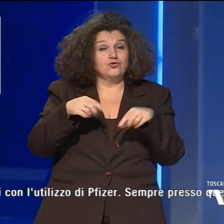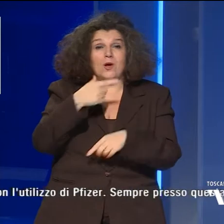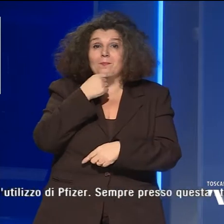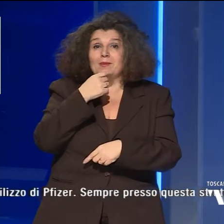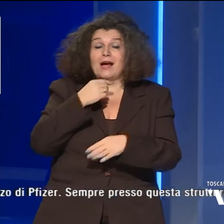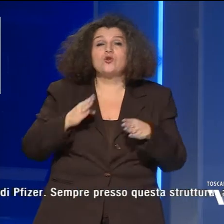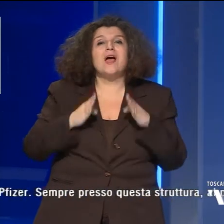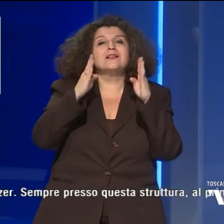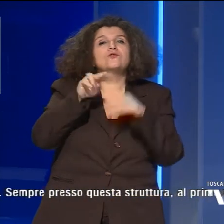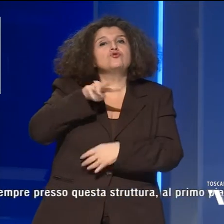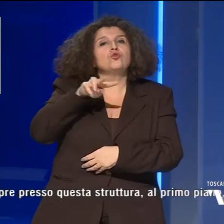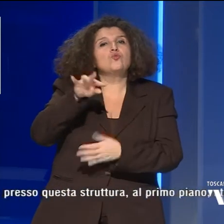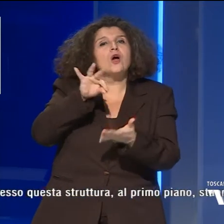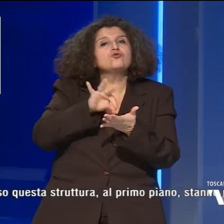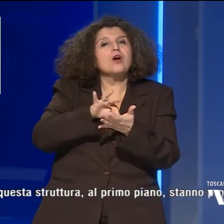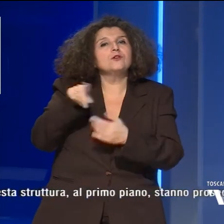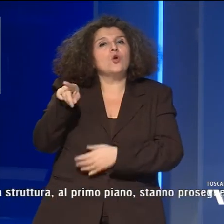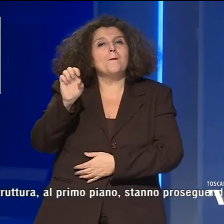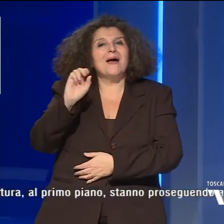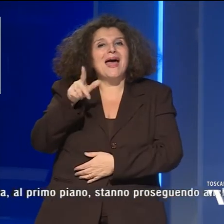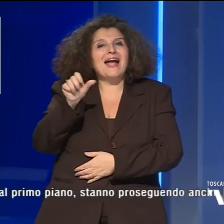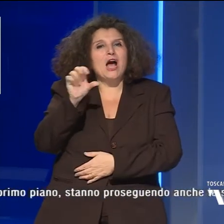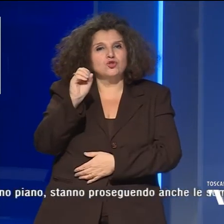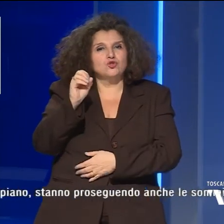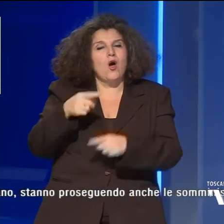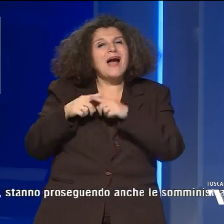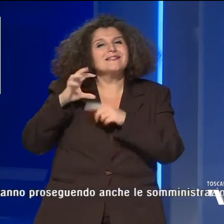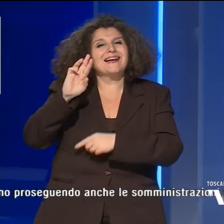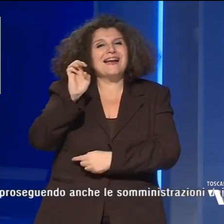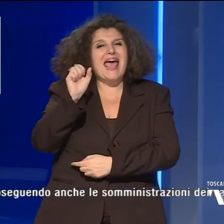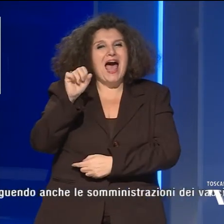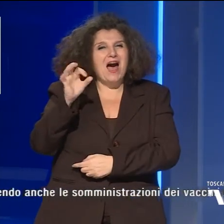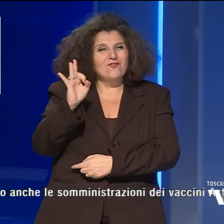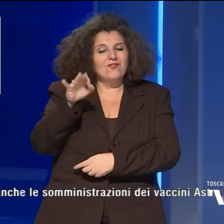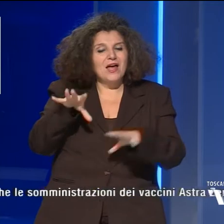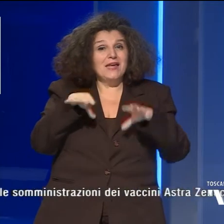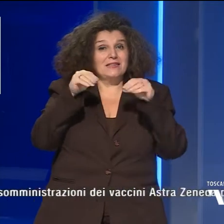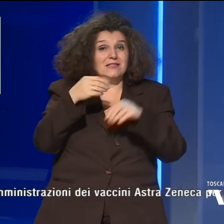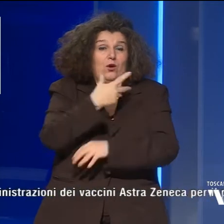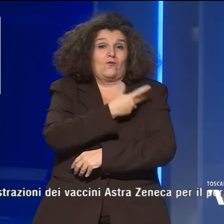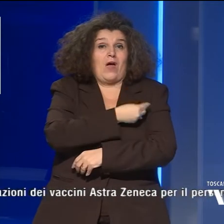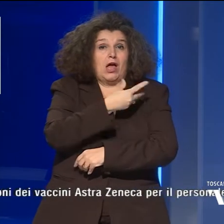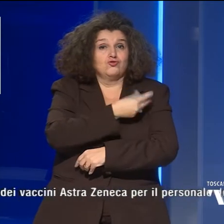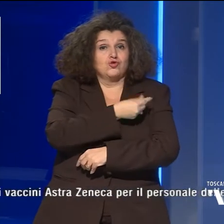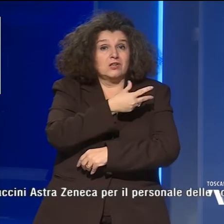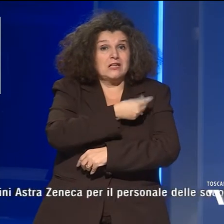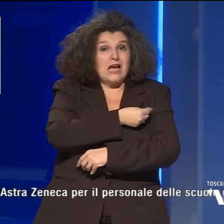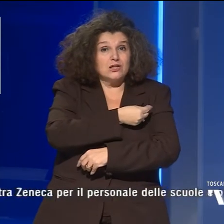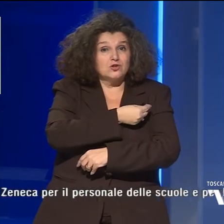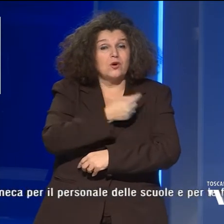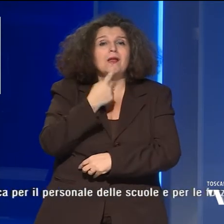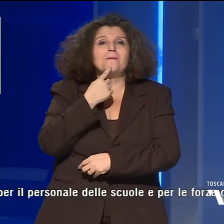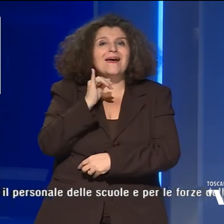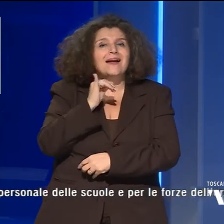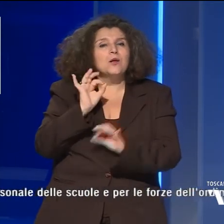all'edificio 2 del centro Pegaso ex Creaf, inizieranno le vaccinazioni per chi